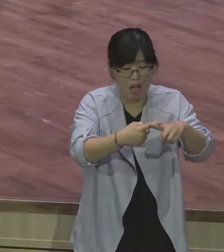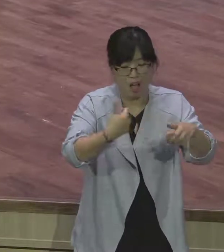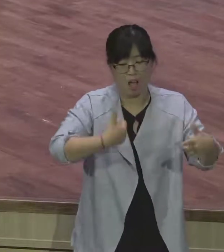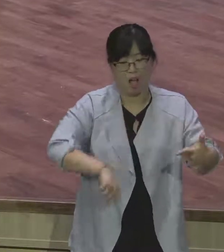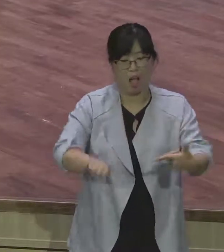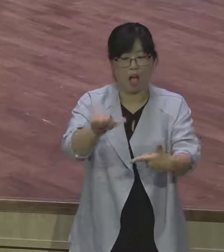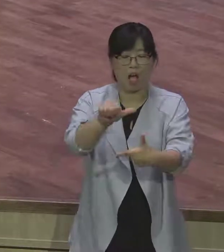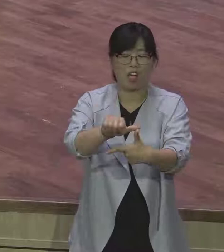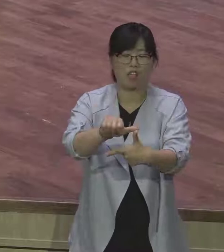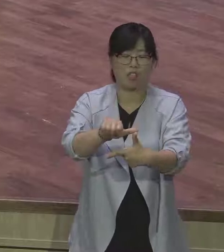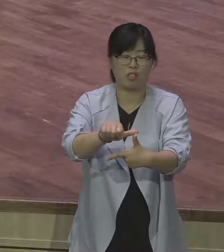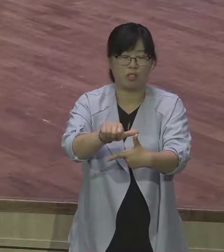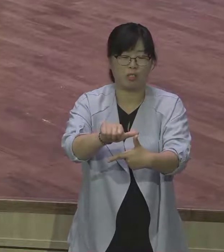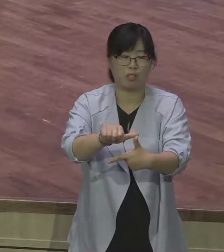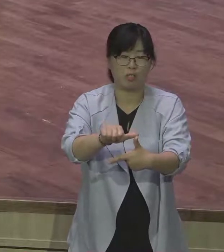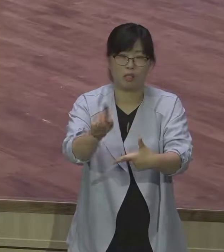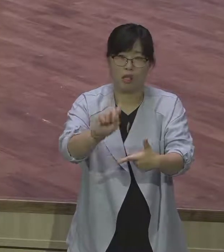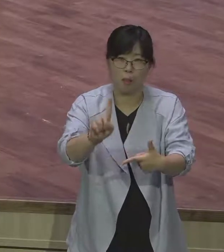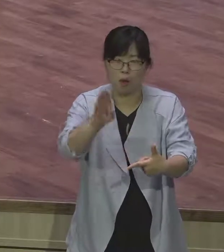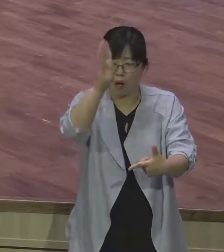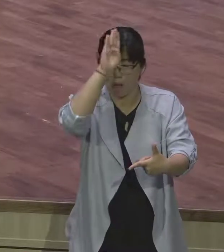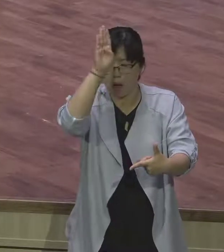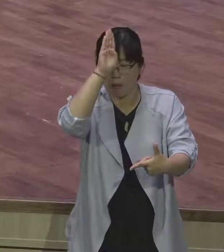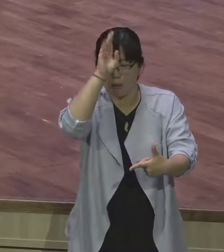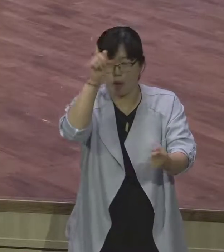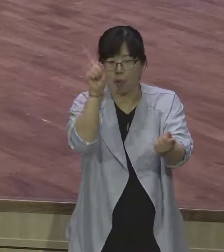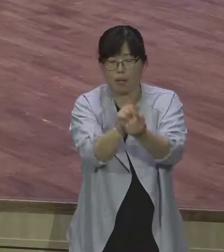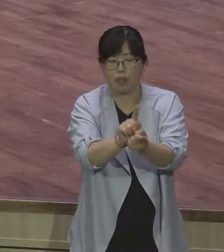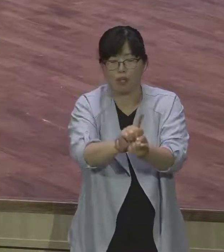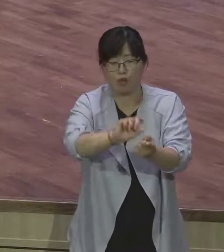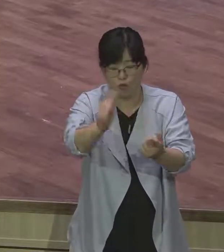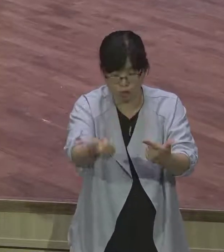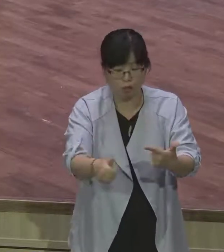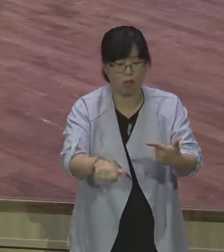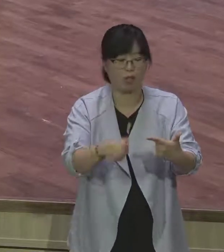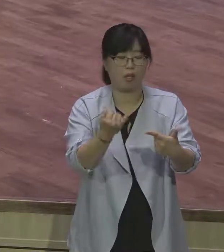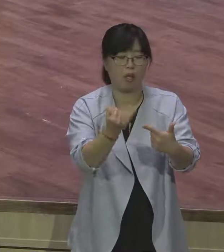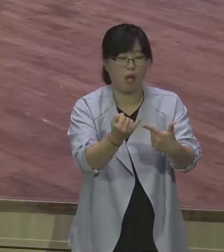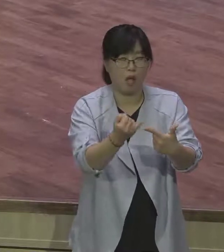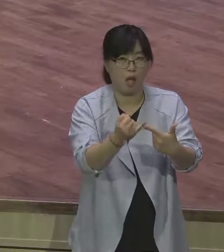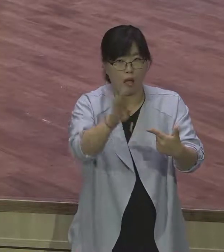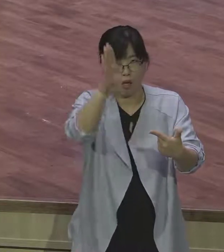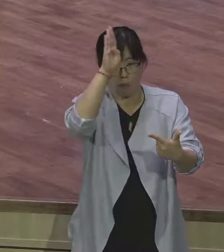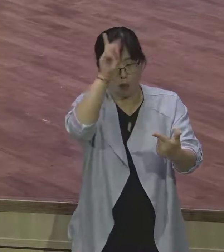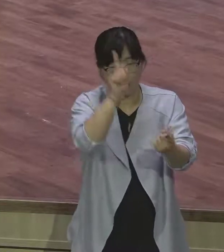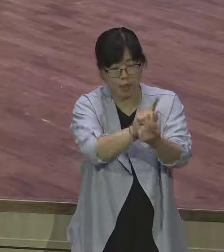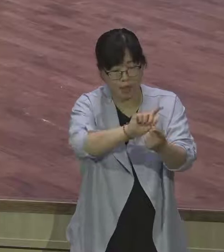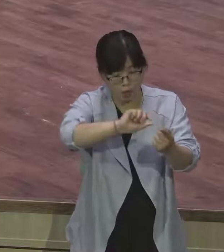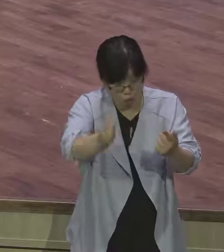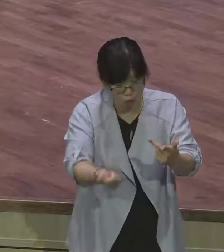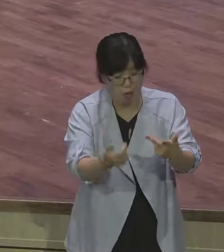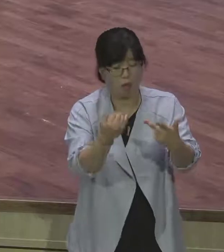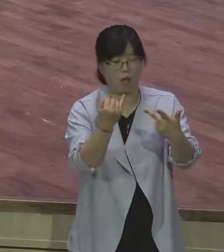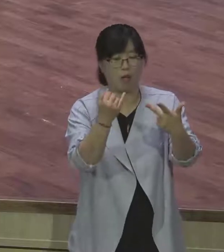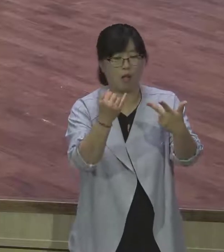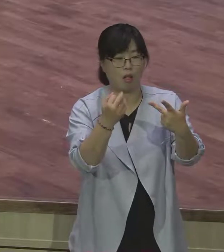죽고 셋째 아들 태어난 지 보름 만에 죽고 그거로부터 며칠 되지 않아서 그의 아내도 죽고